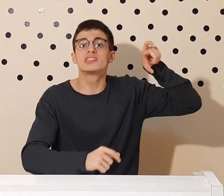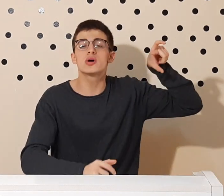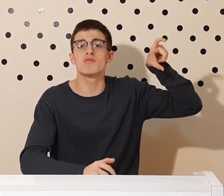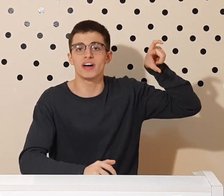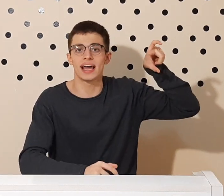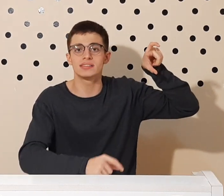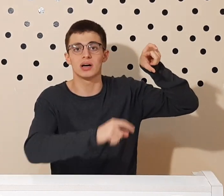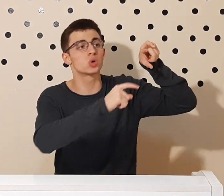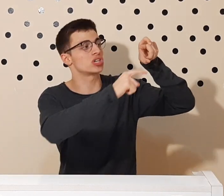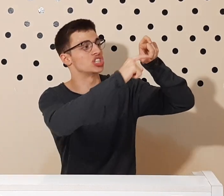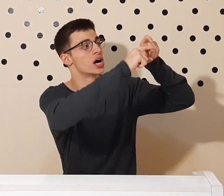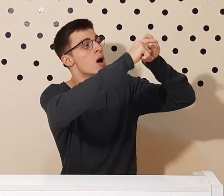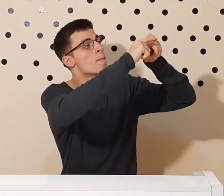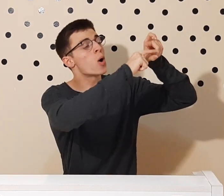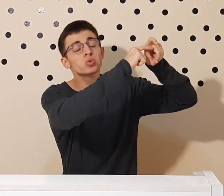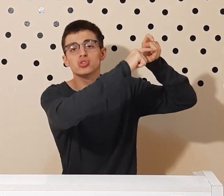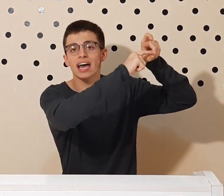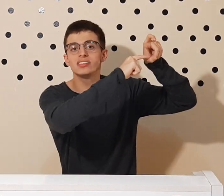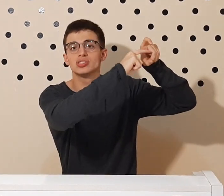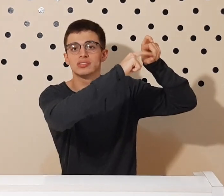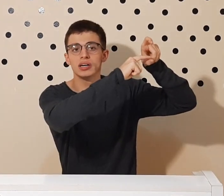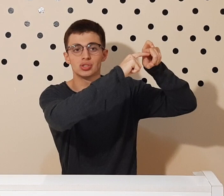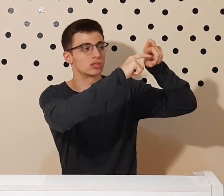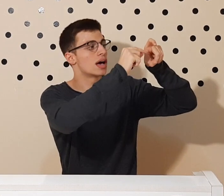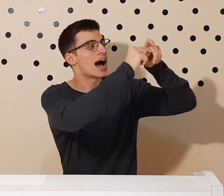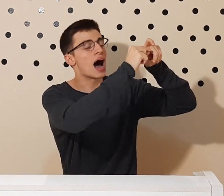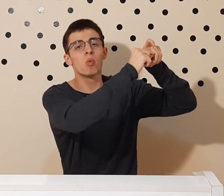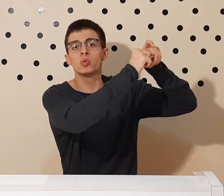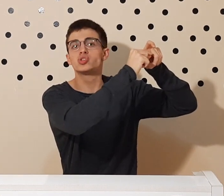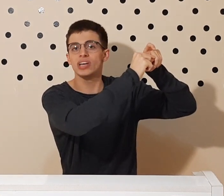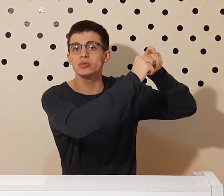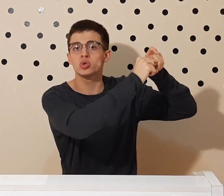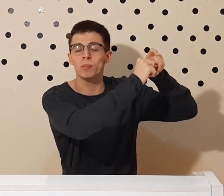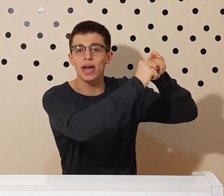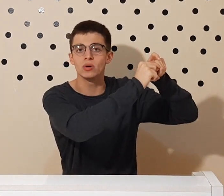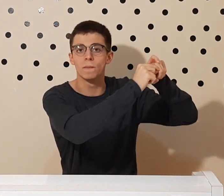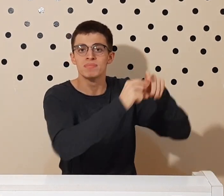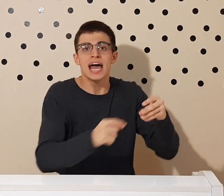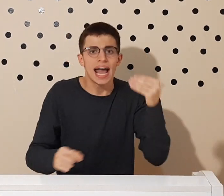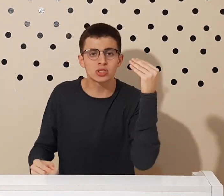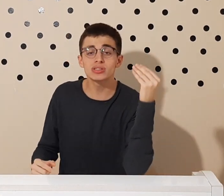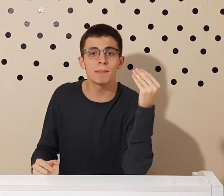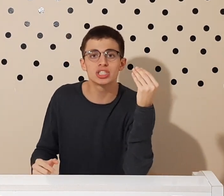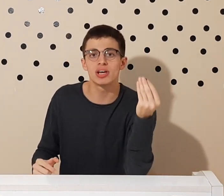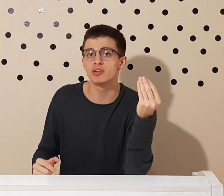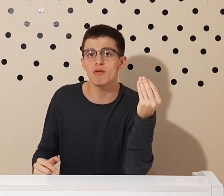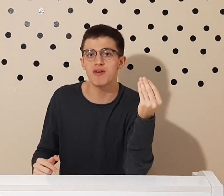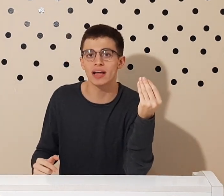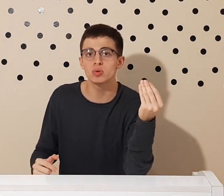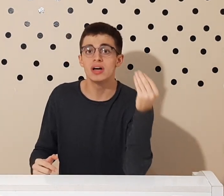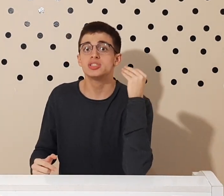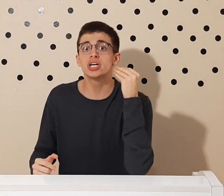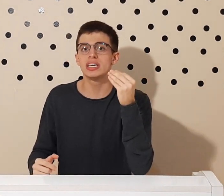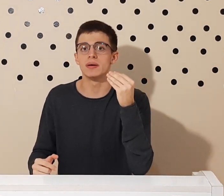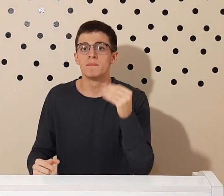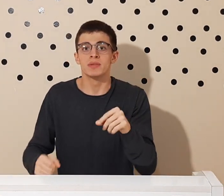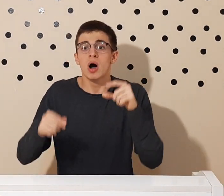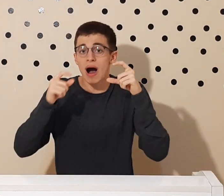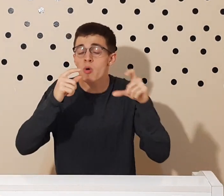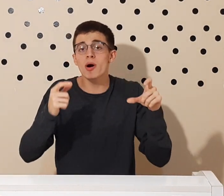circunferência, ou seja, pontos equidistantes a um centro no meio, é justamente devido ao fato de que alguma